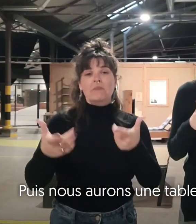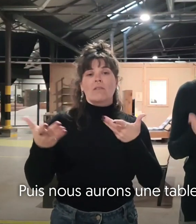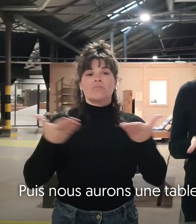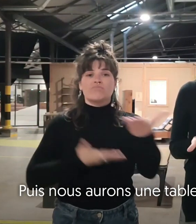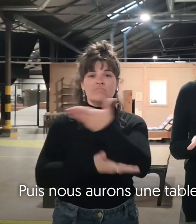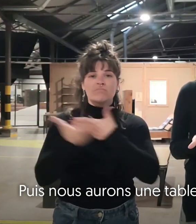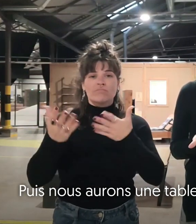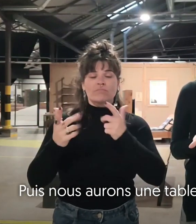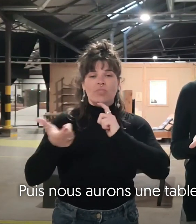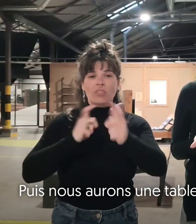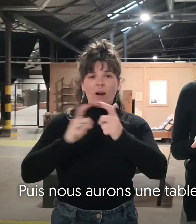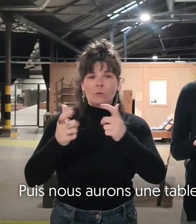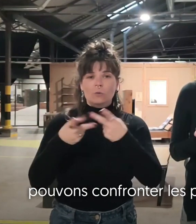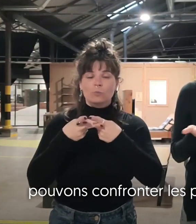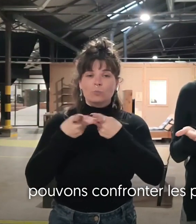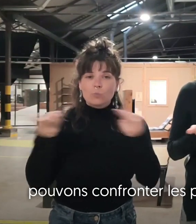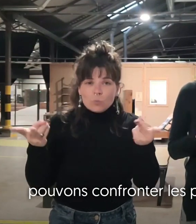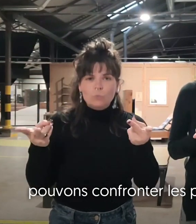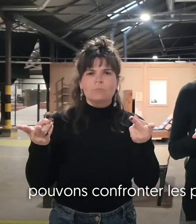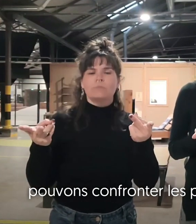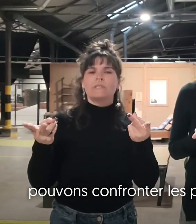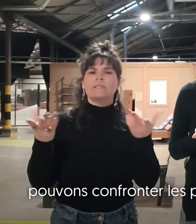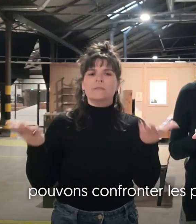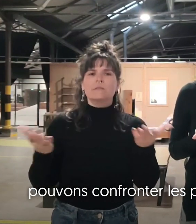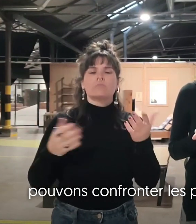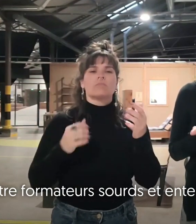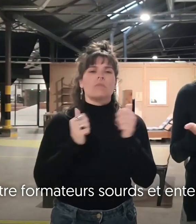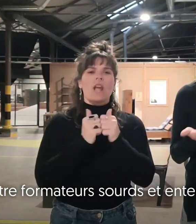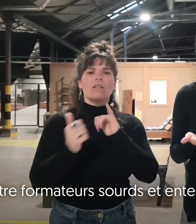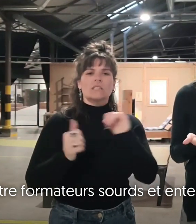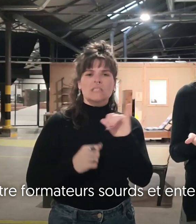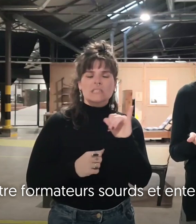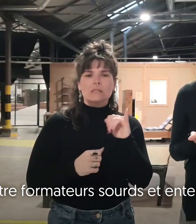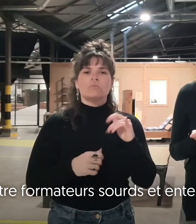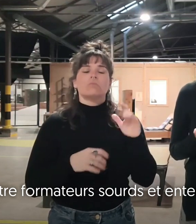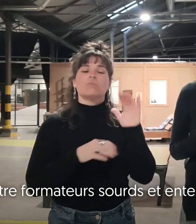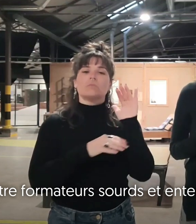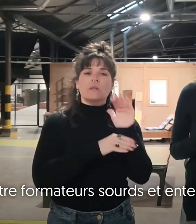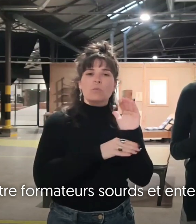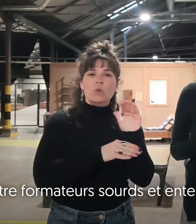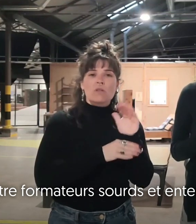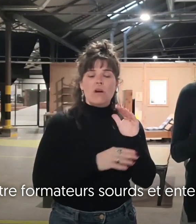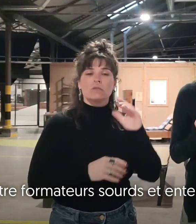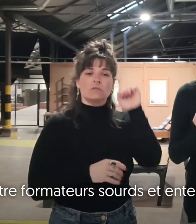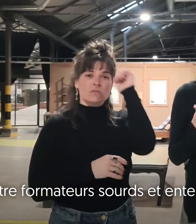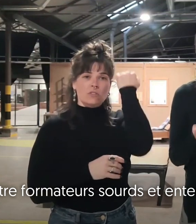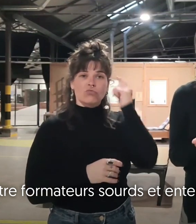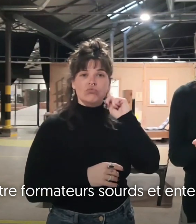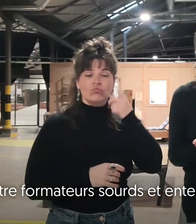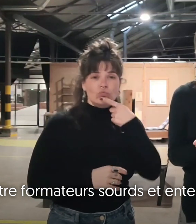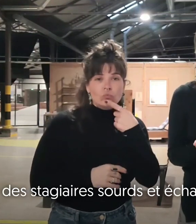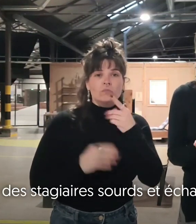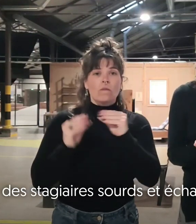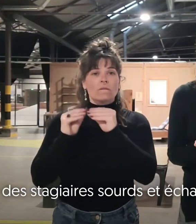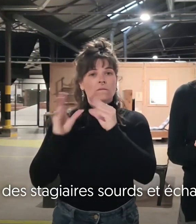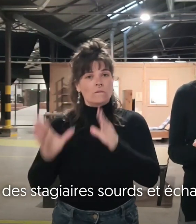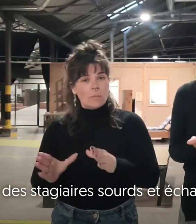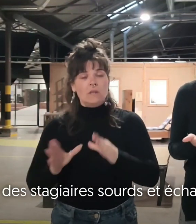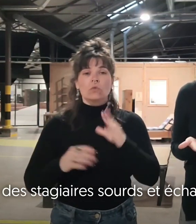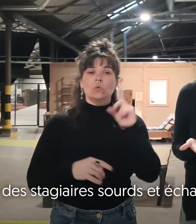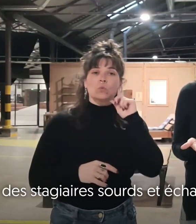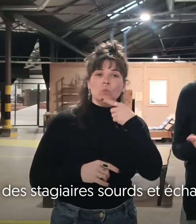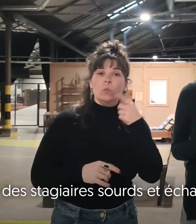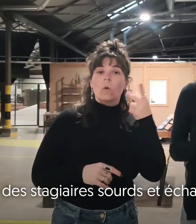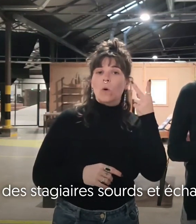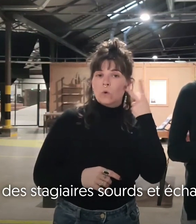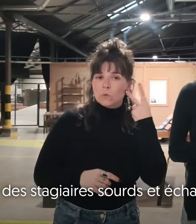Puis, nous aurons une table ronde où nous pourrons confronter les points de vue, entre formateur sourd, formateur entendant, témoignage de stagiaire sourd